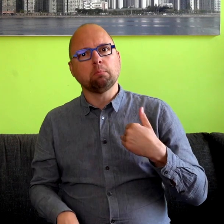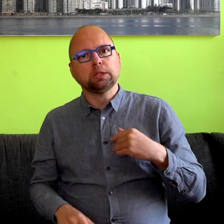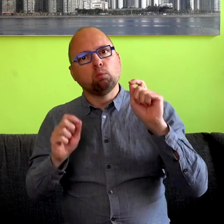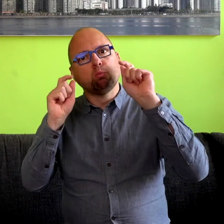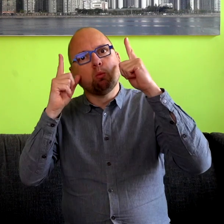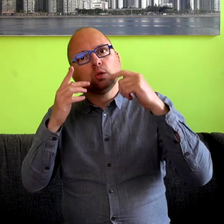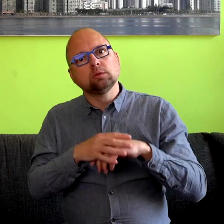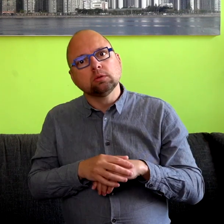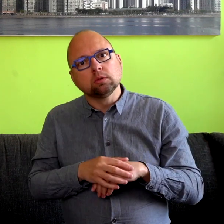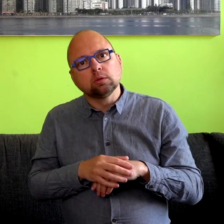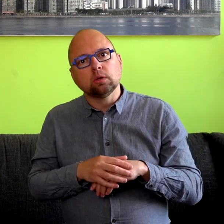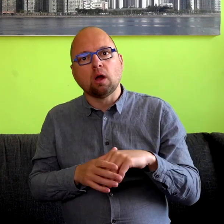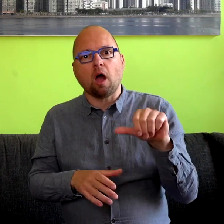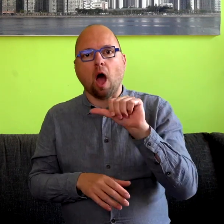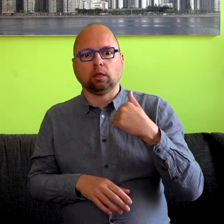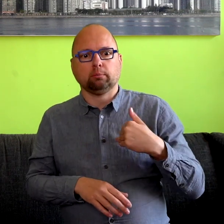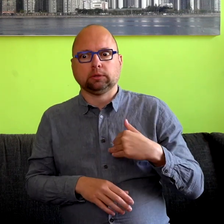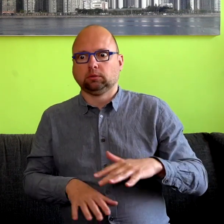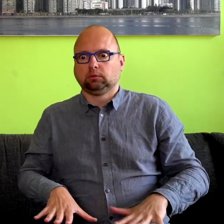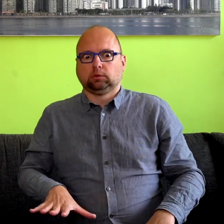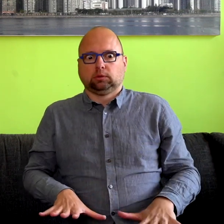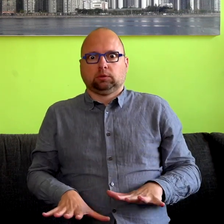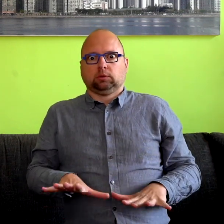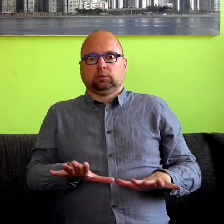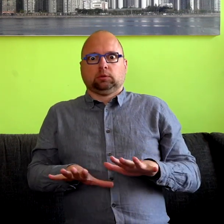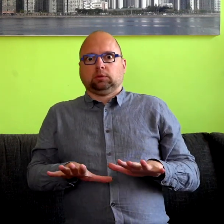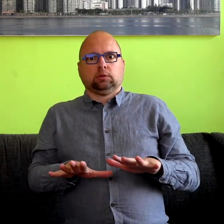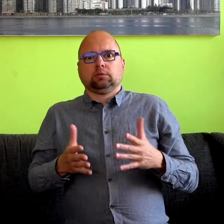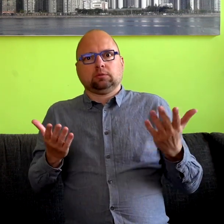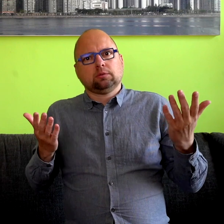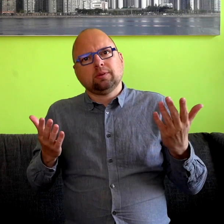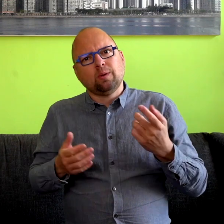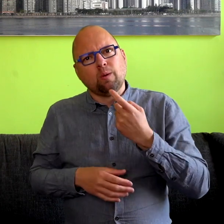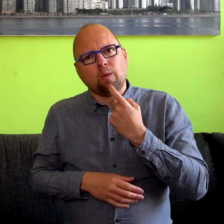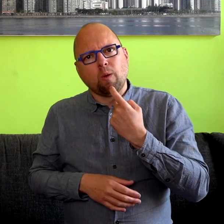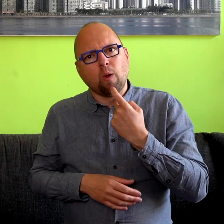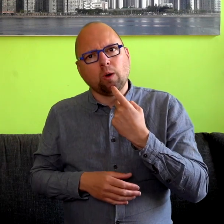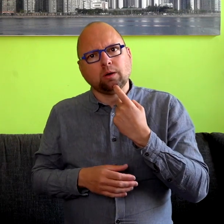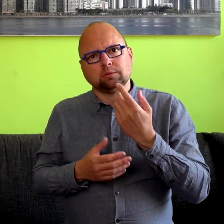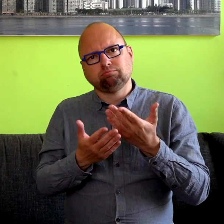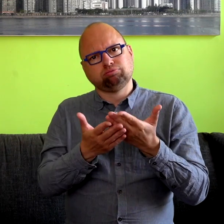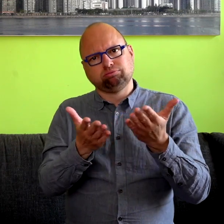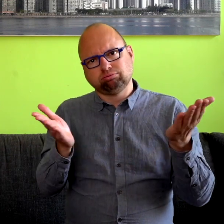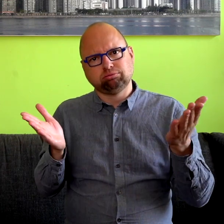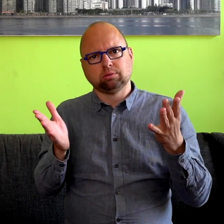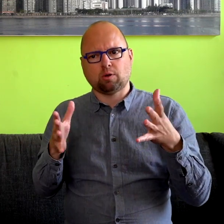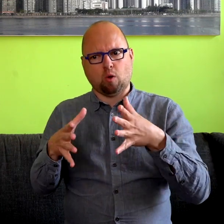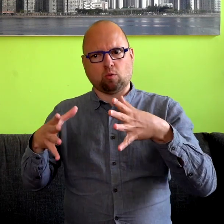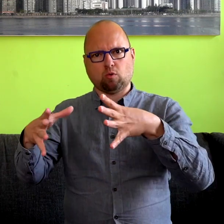Sommige mensen zijn zich daar helemaal niet van bewust. Andere mensen zitten daar heel erg mee. Ook dat is natuurlijk, en dat kunt u zich ook voorstellen bij een groep van 1